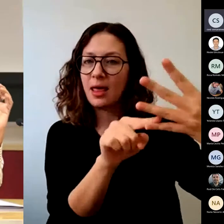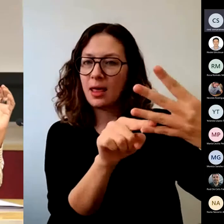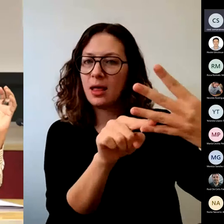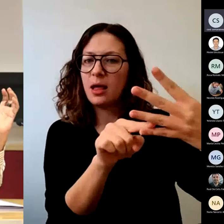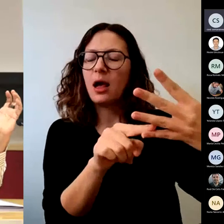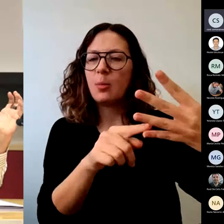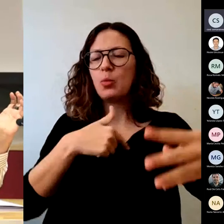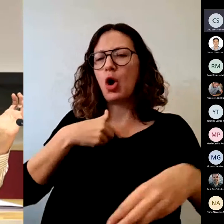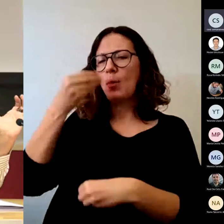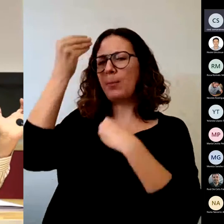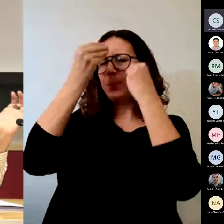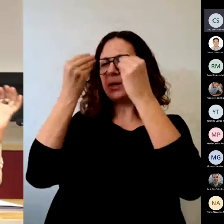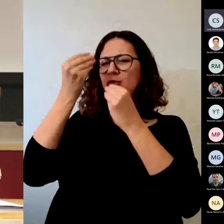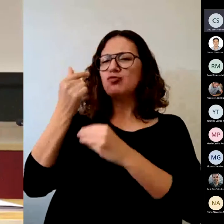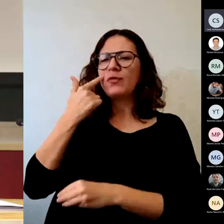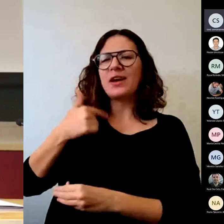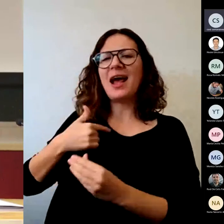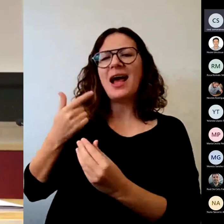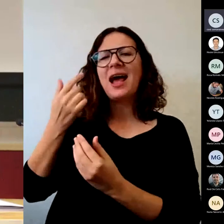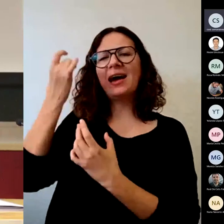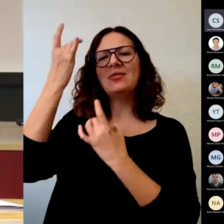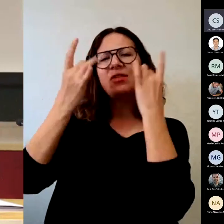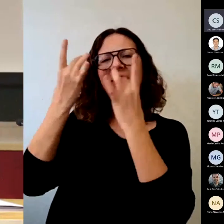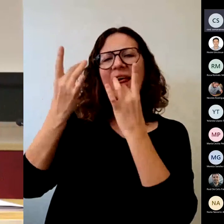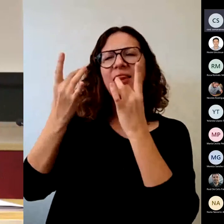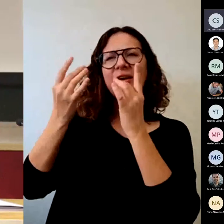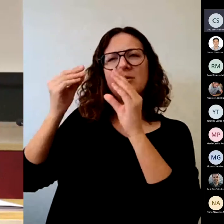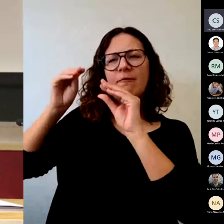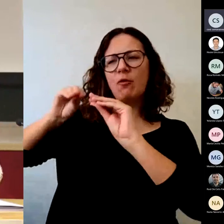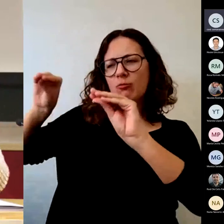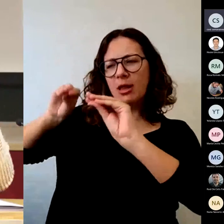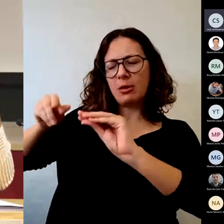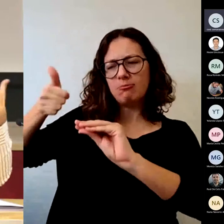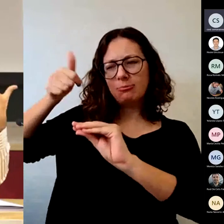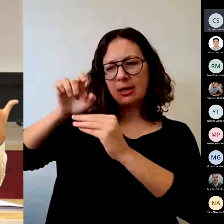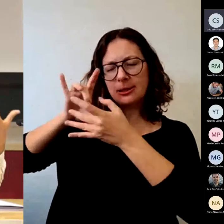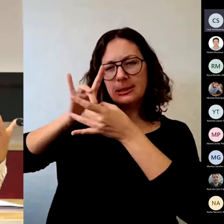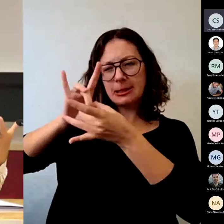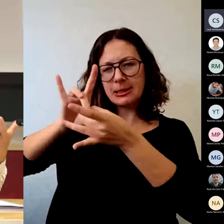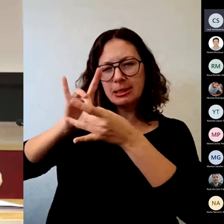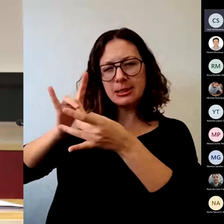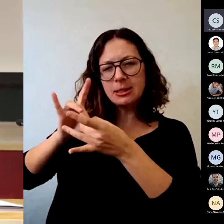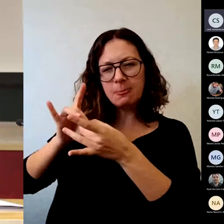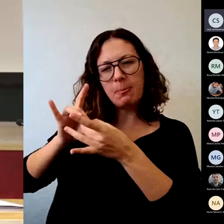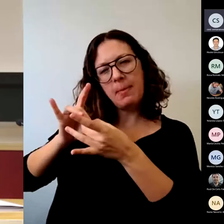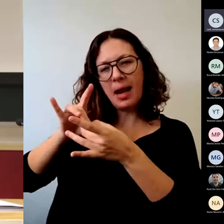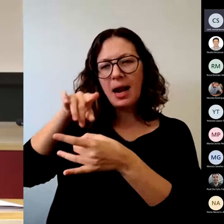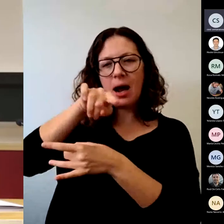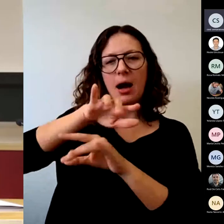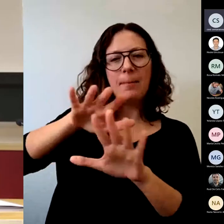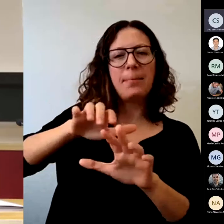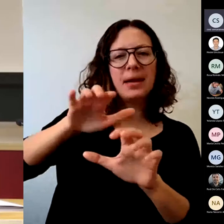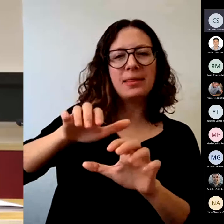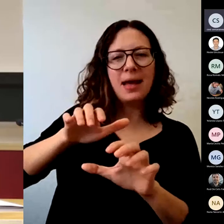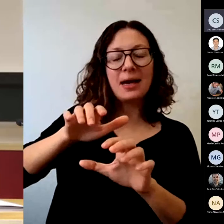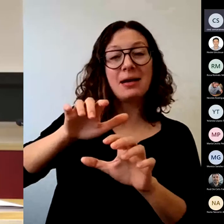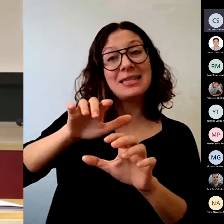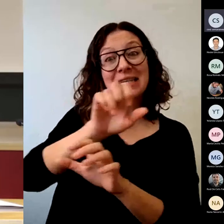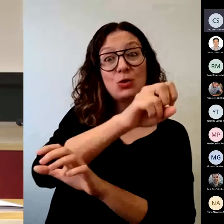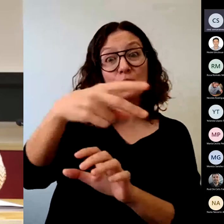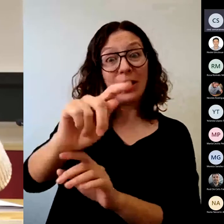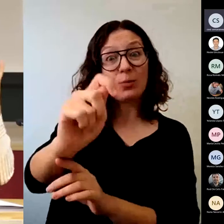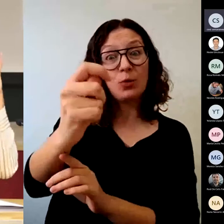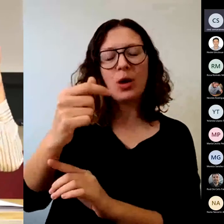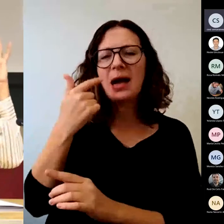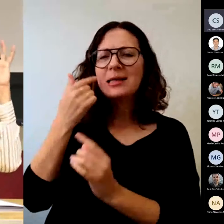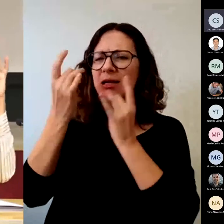actividades formativas están más acordes para que ellos aprendan y consigan esos resultados de aprendizaje.